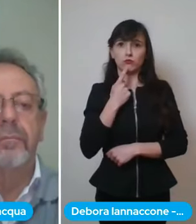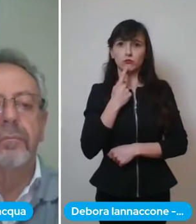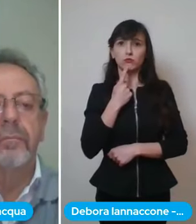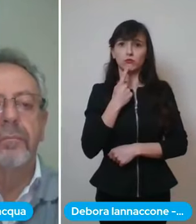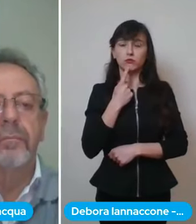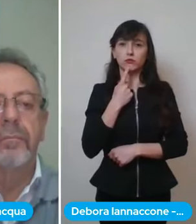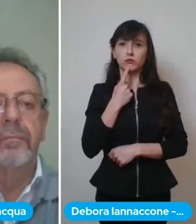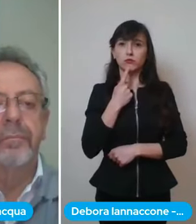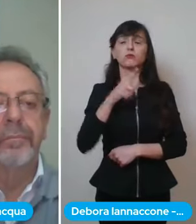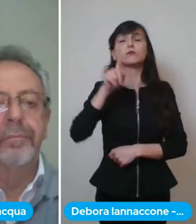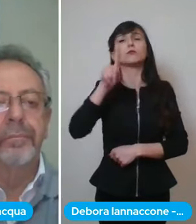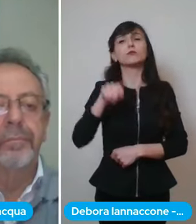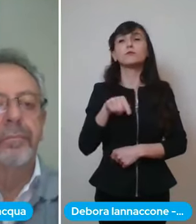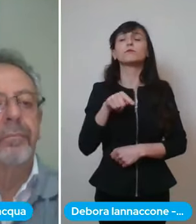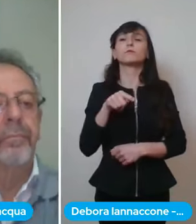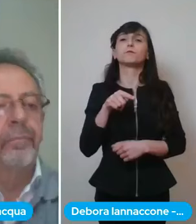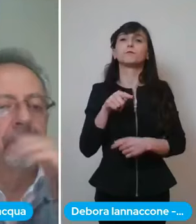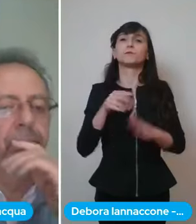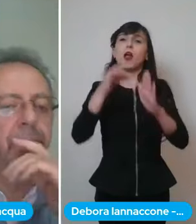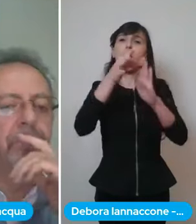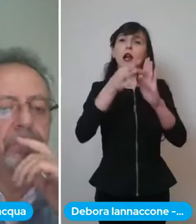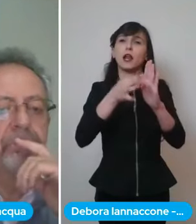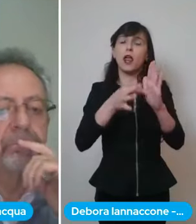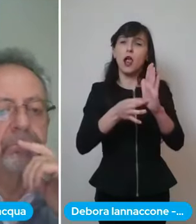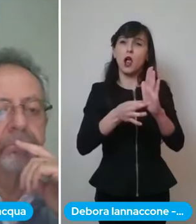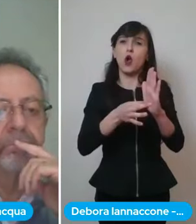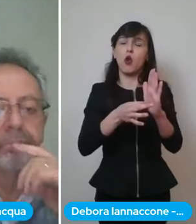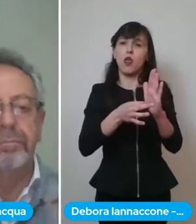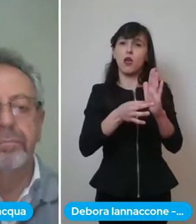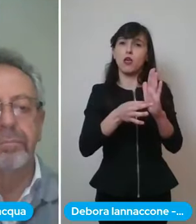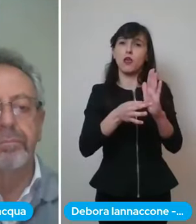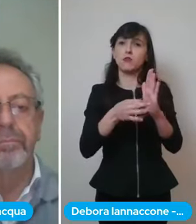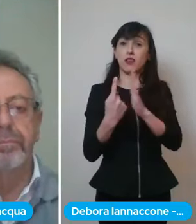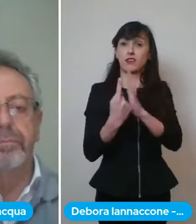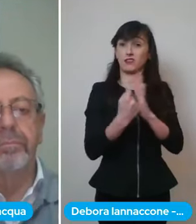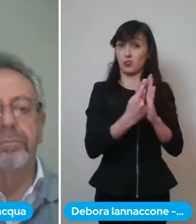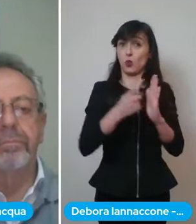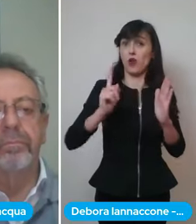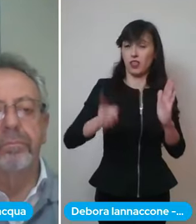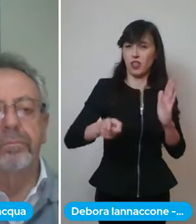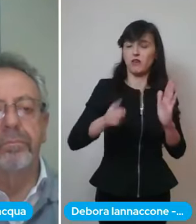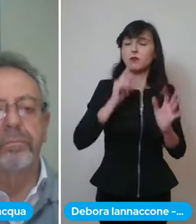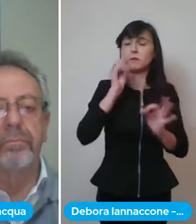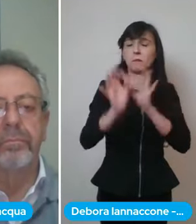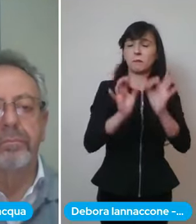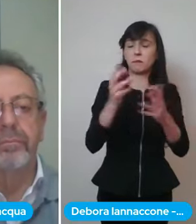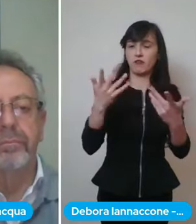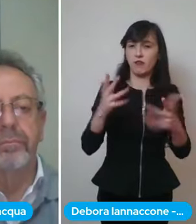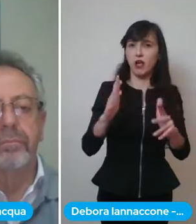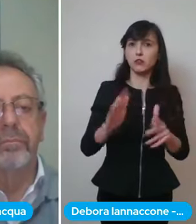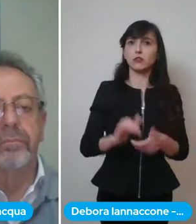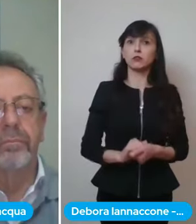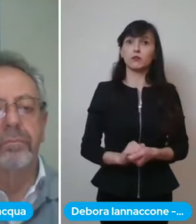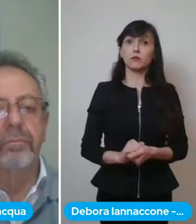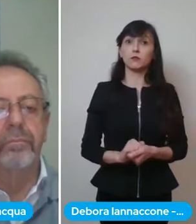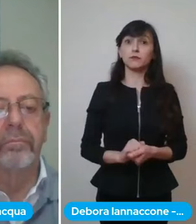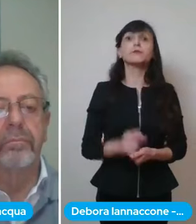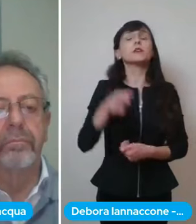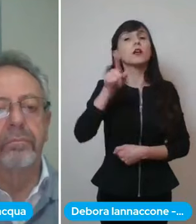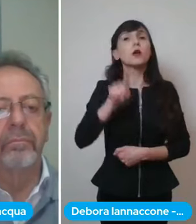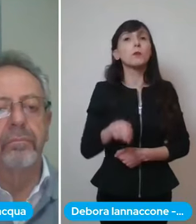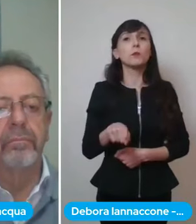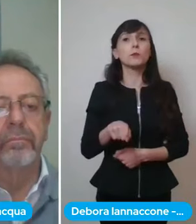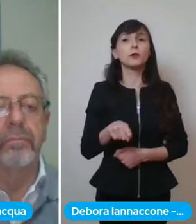prescrizioni e le osservanze da seguire e nello stesso tempo